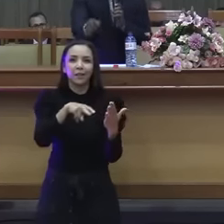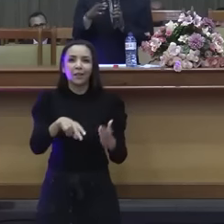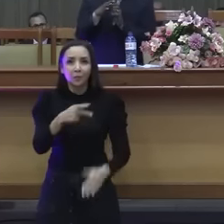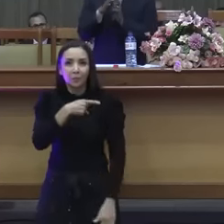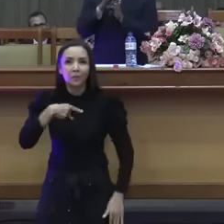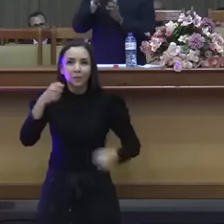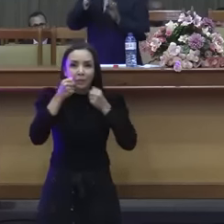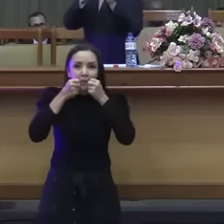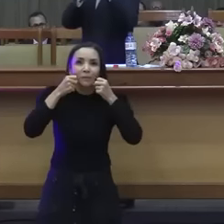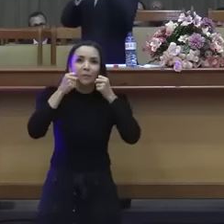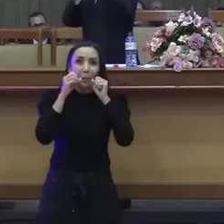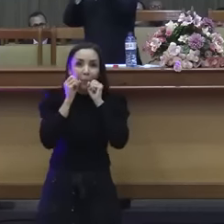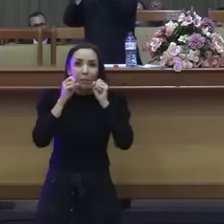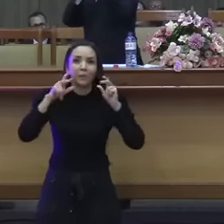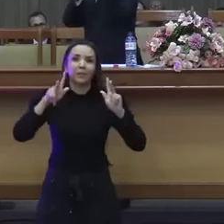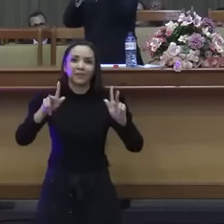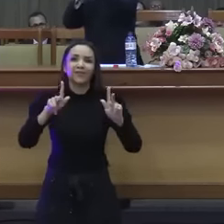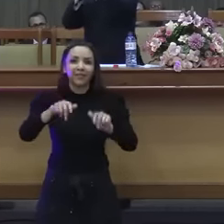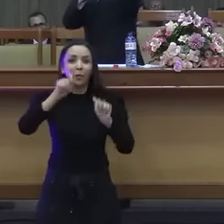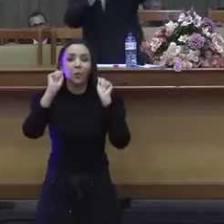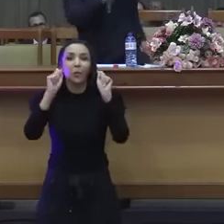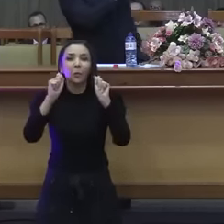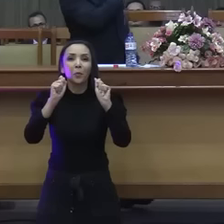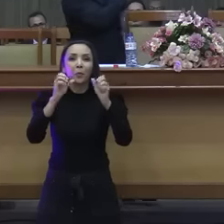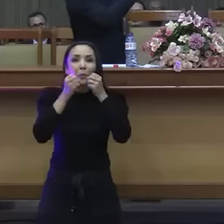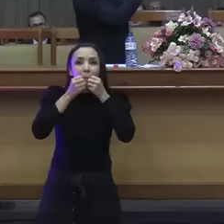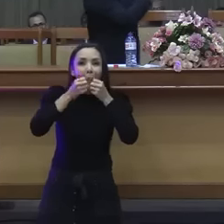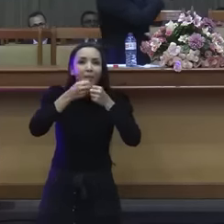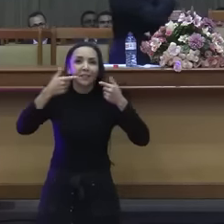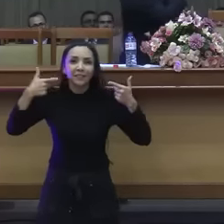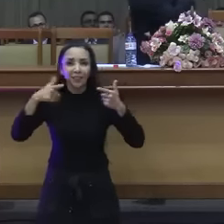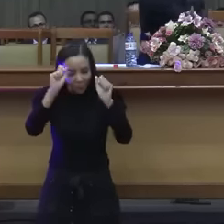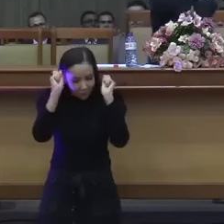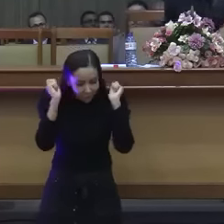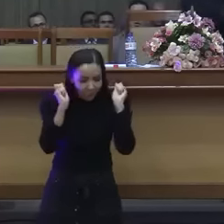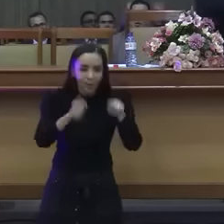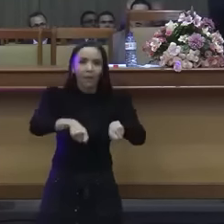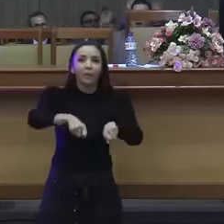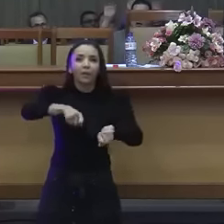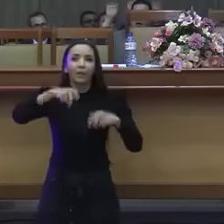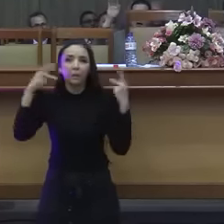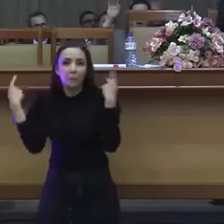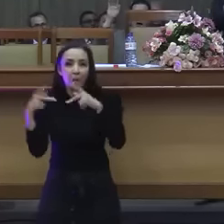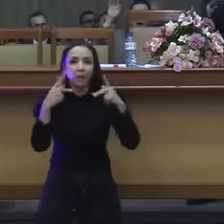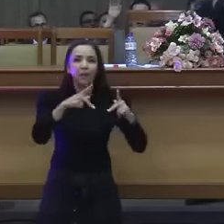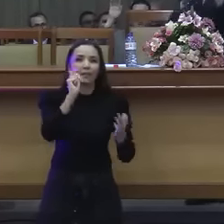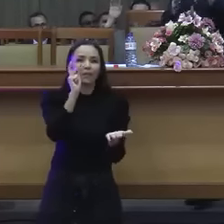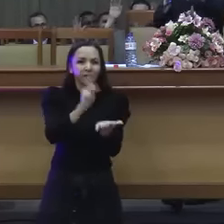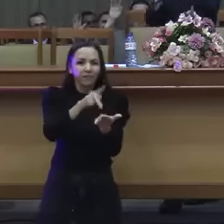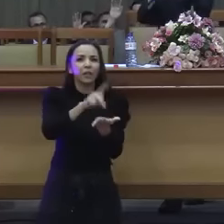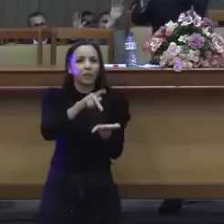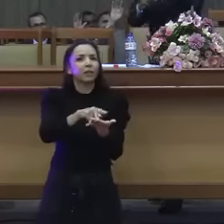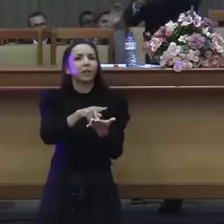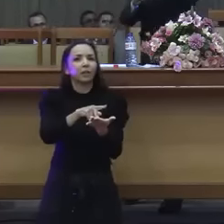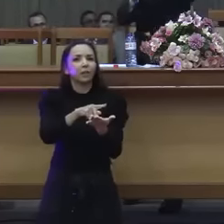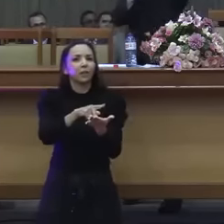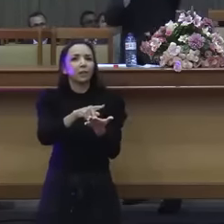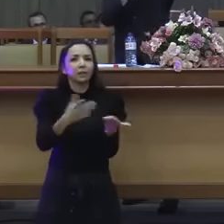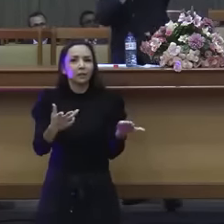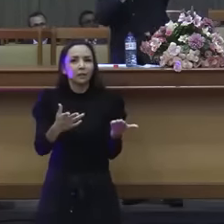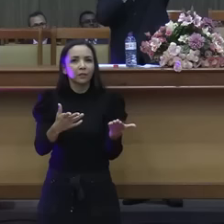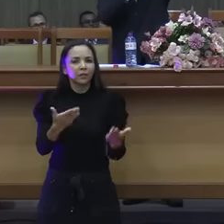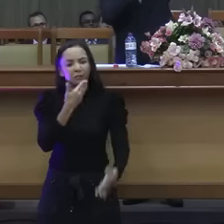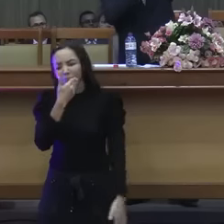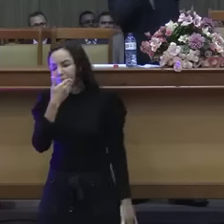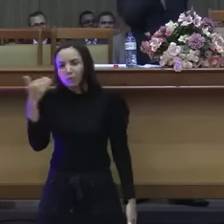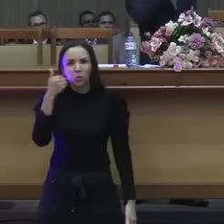glória, é de Deus. É a palavra que vai te alegrando, porque ela é viva, ela é eficaz, mais penetrante do que uma espada de dois